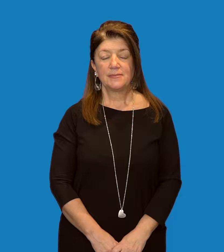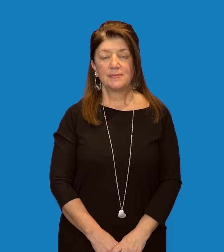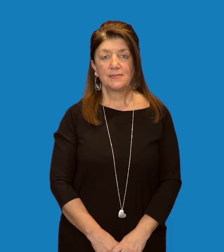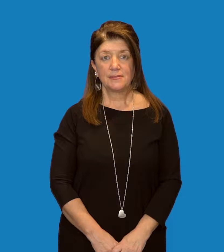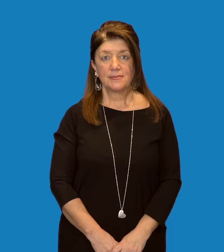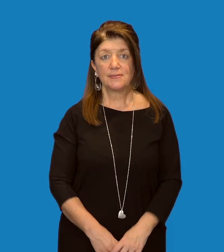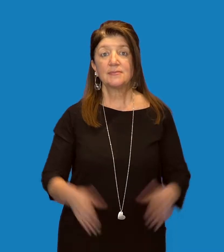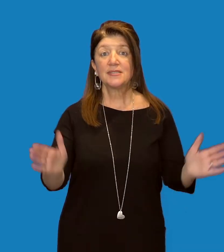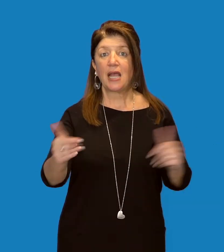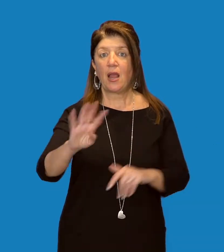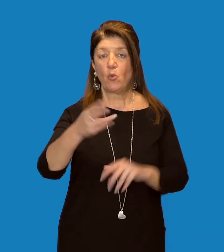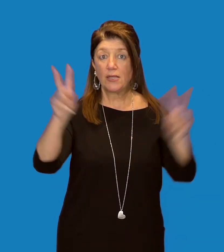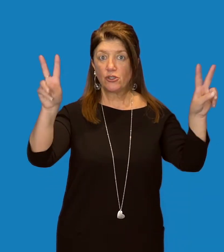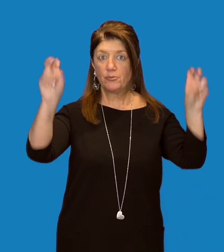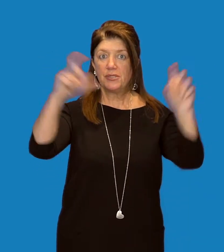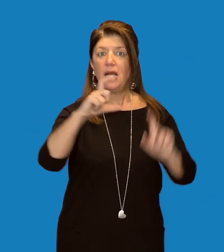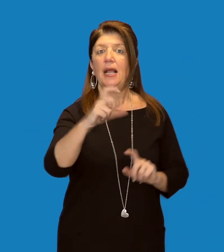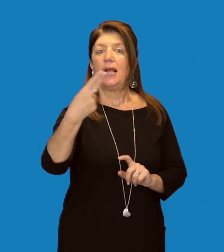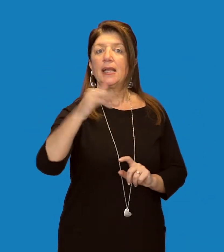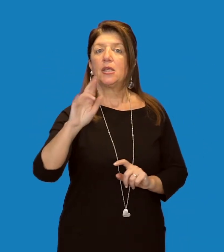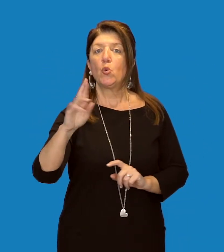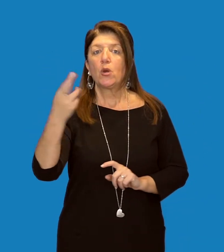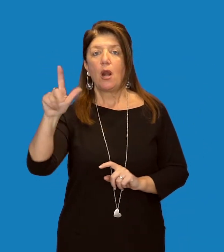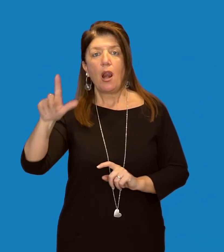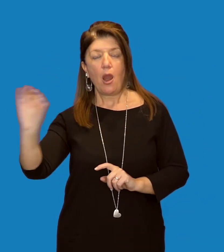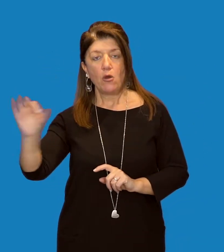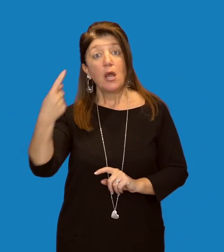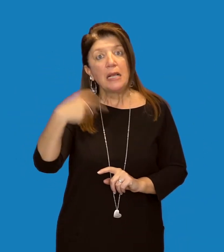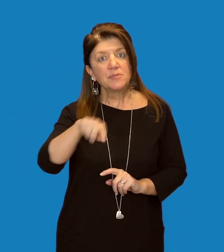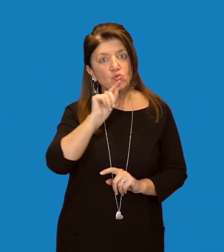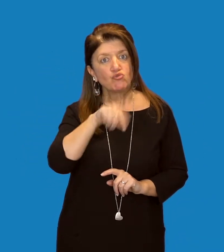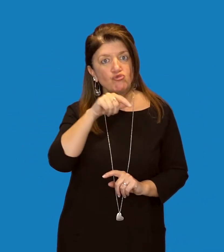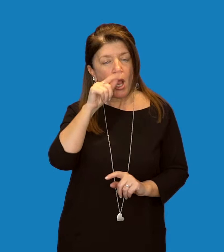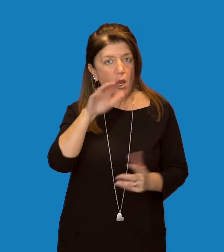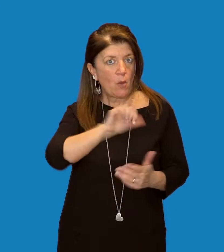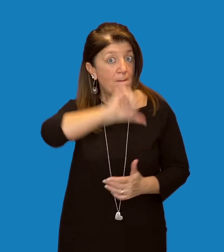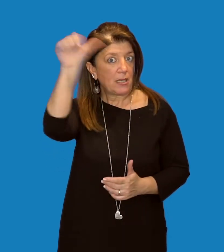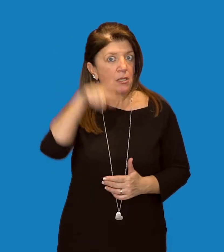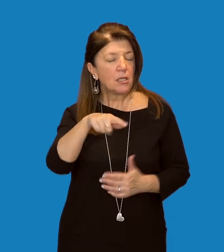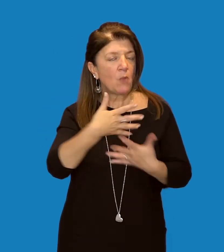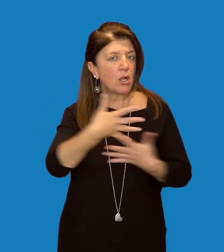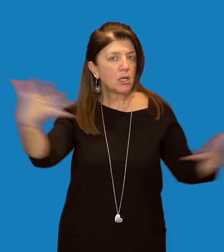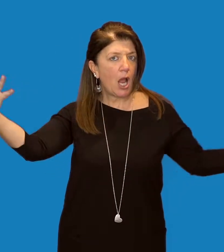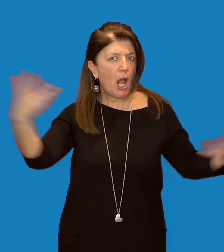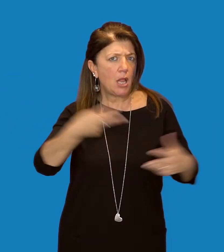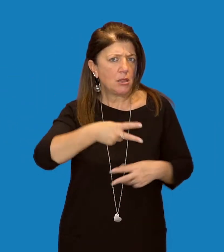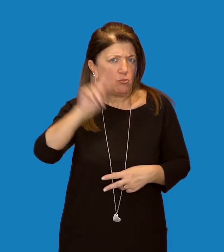Sala 4. Chiurlo. Il chiurlo maggiore è il più grande uccello limicolo europeo.